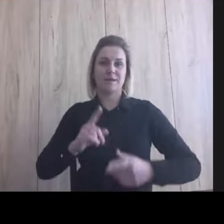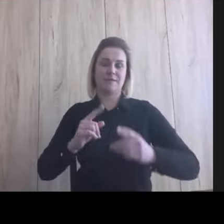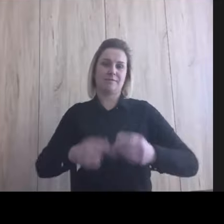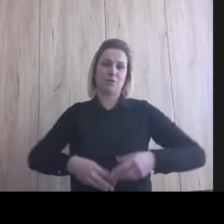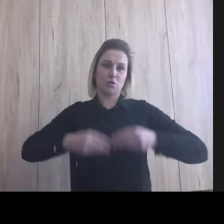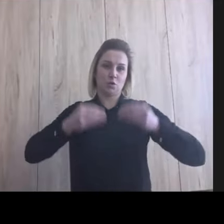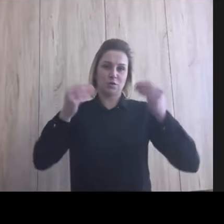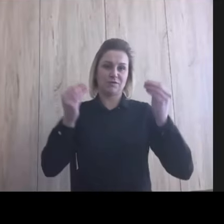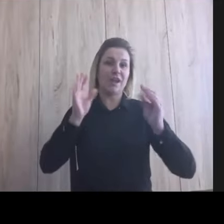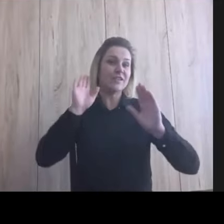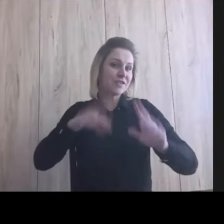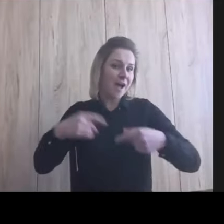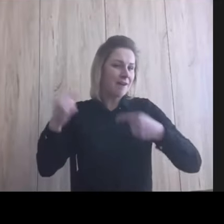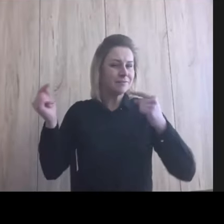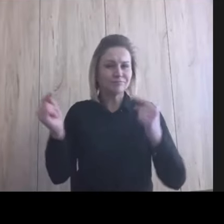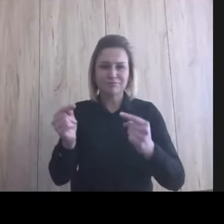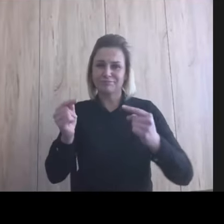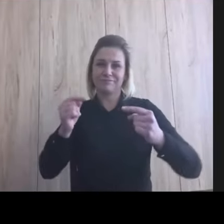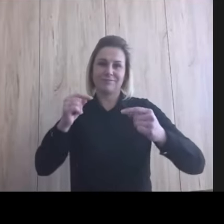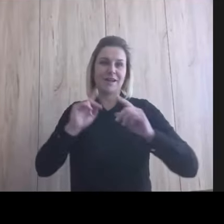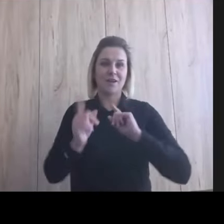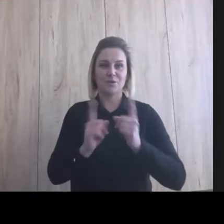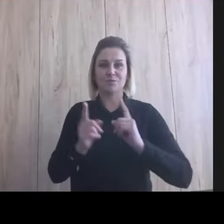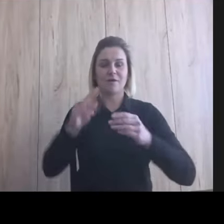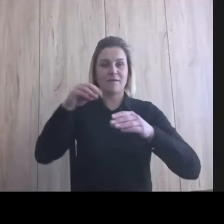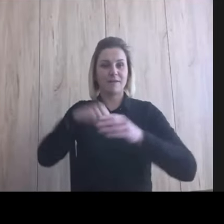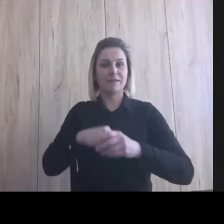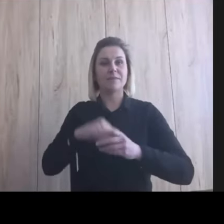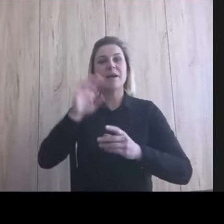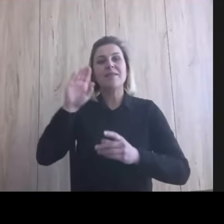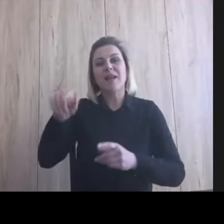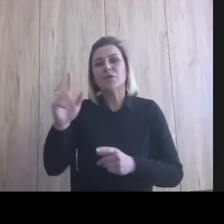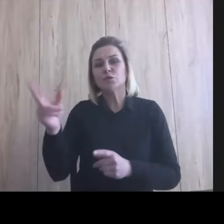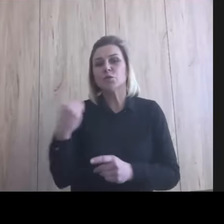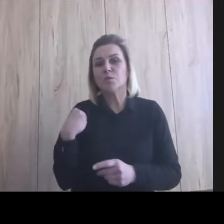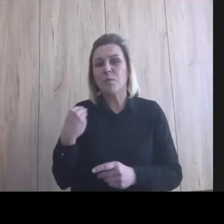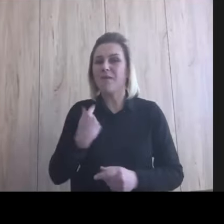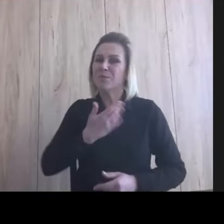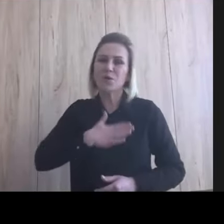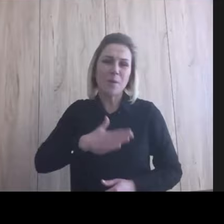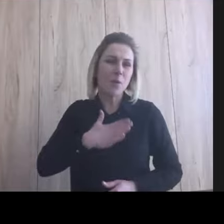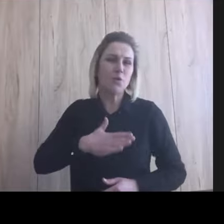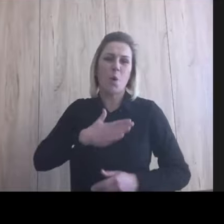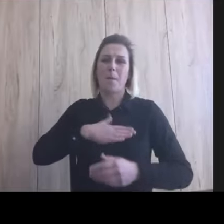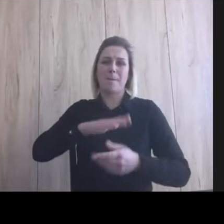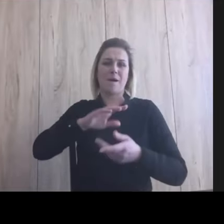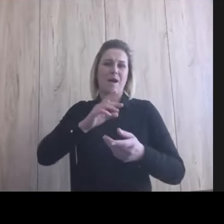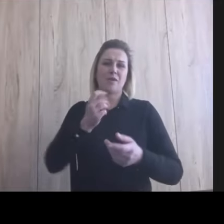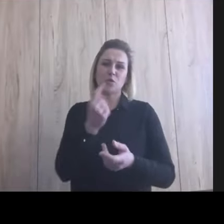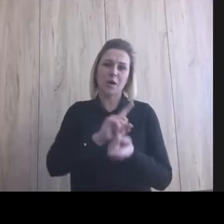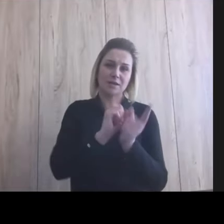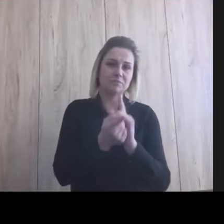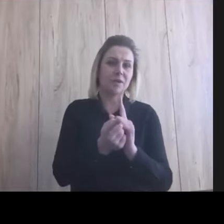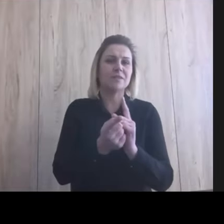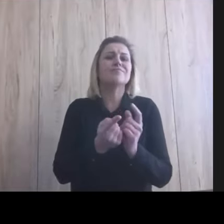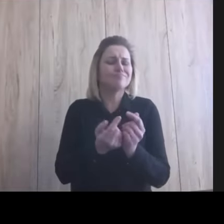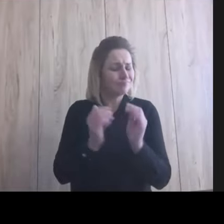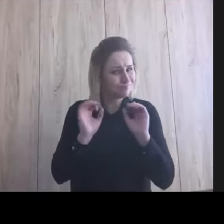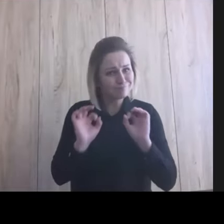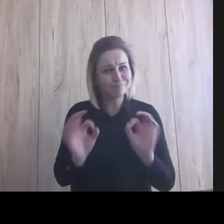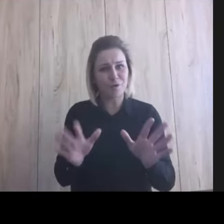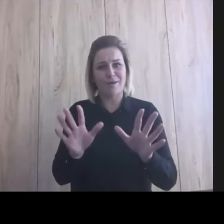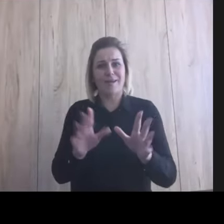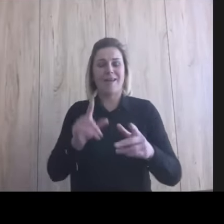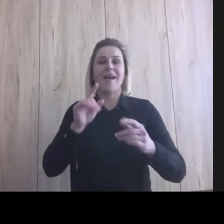Nawet jak ktoś powie, słuchajcie, ale to mi się nie podoba, albo to trzeba byłoby zmienić. Lubimy krytykę, bo jak ktoś tylko się ze wszystkim